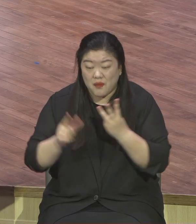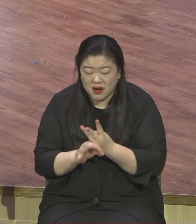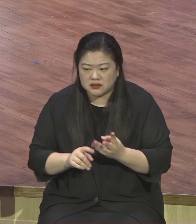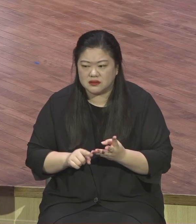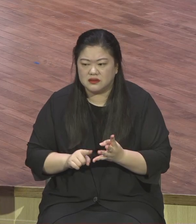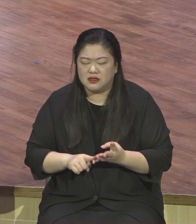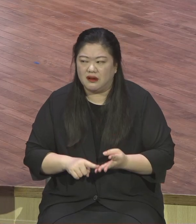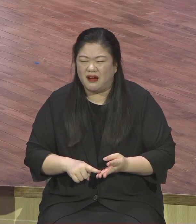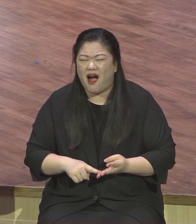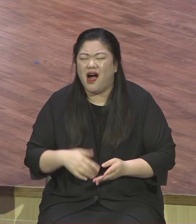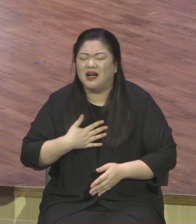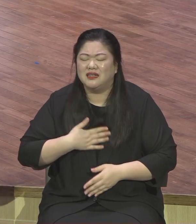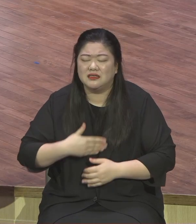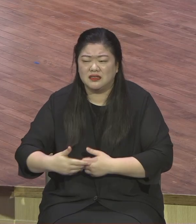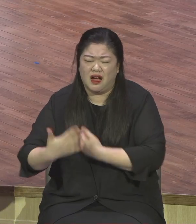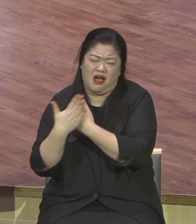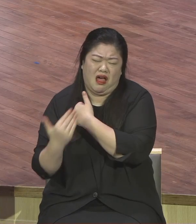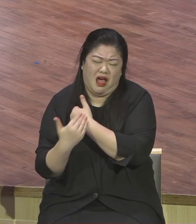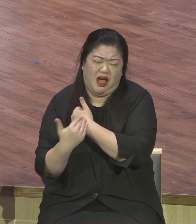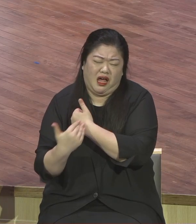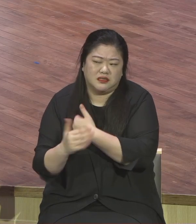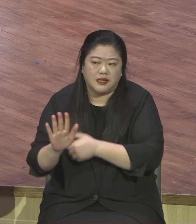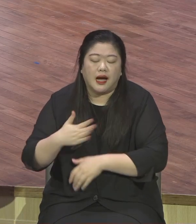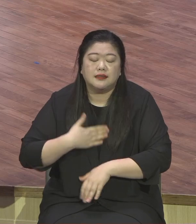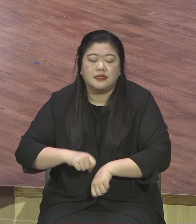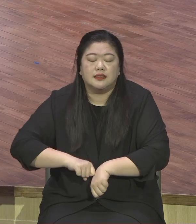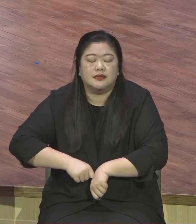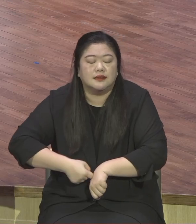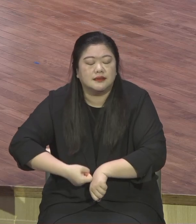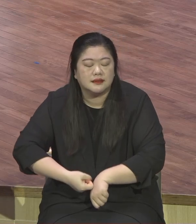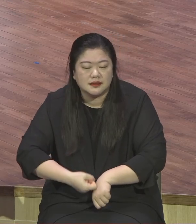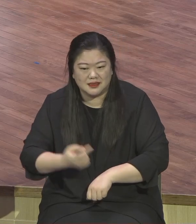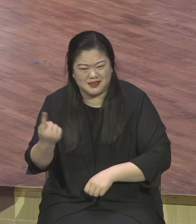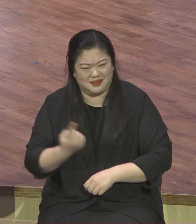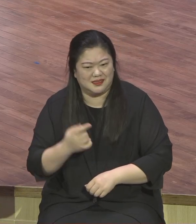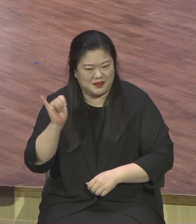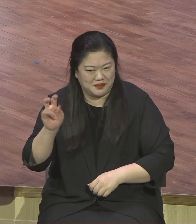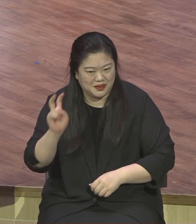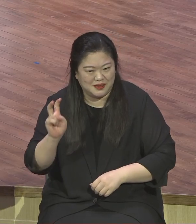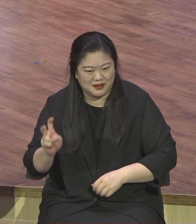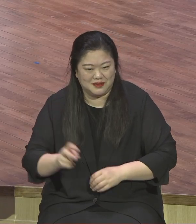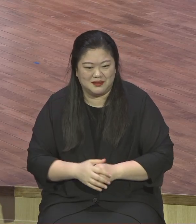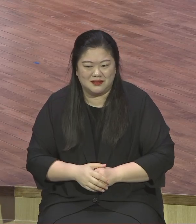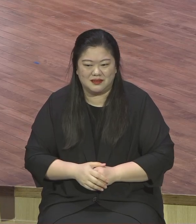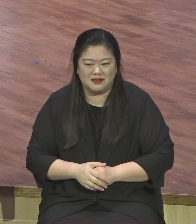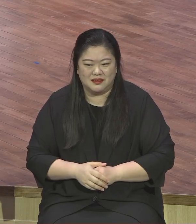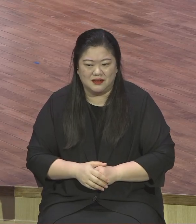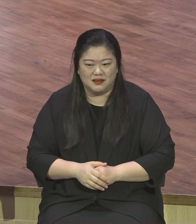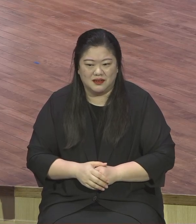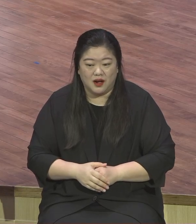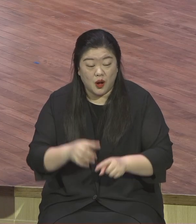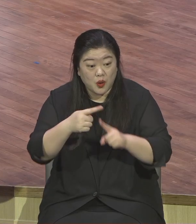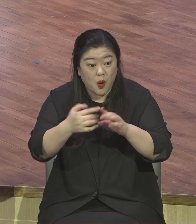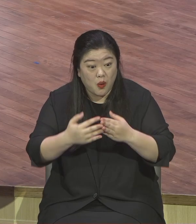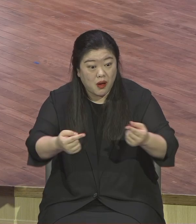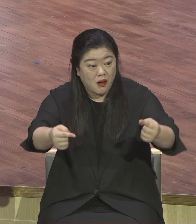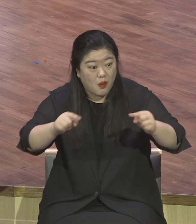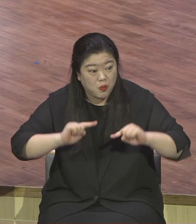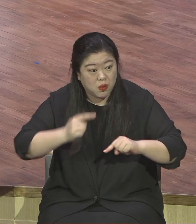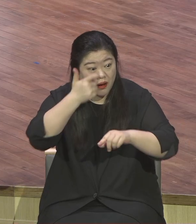그렇게 오신 분들도 있을 것입니다. 각기 그렇게 다른 상황과 환경 속에서 지금 이